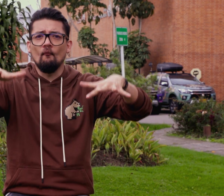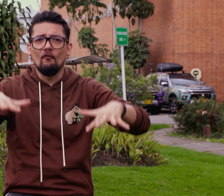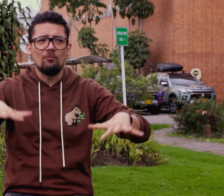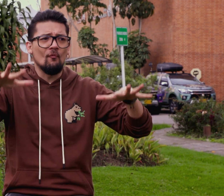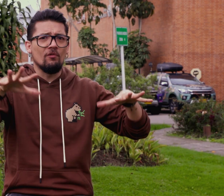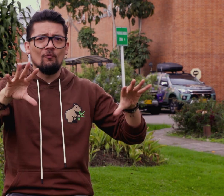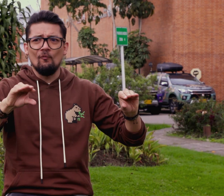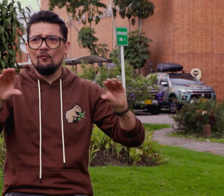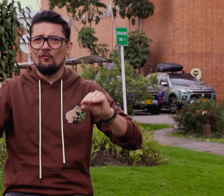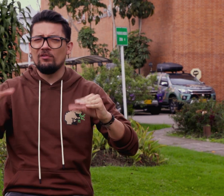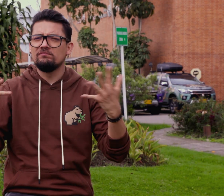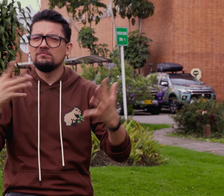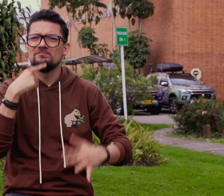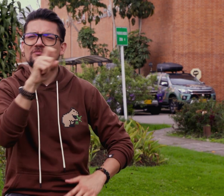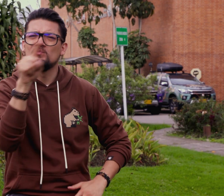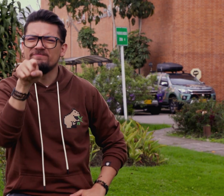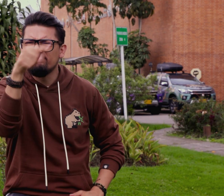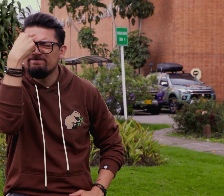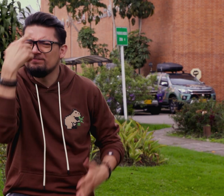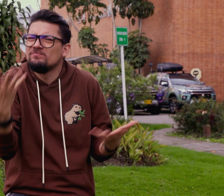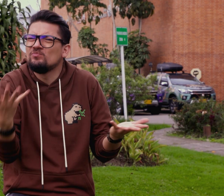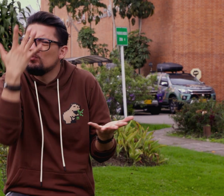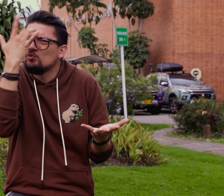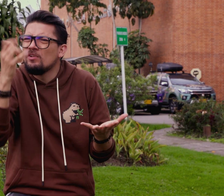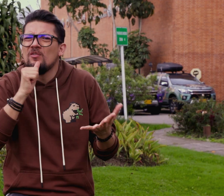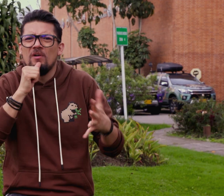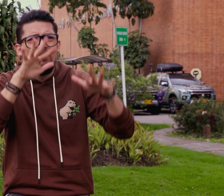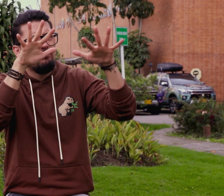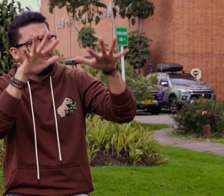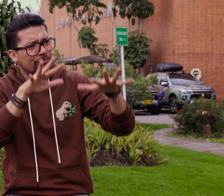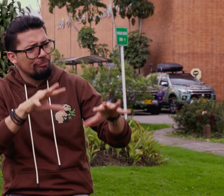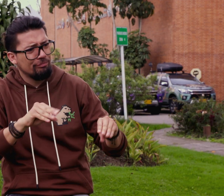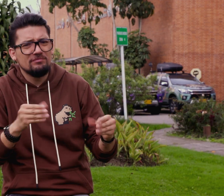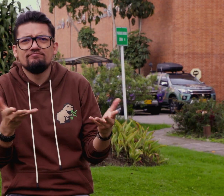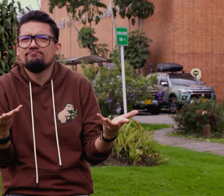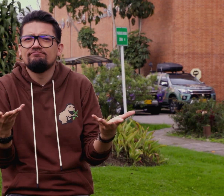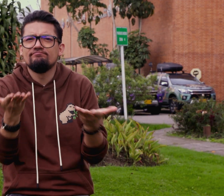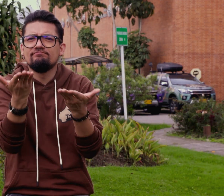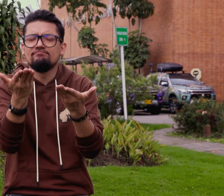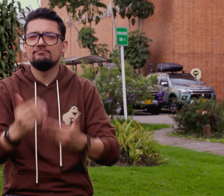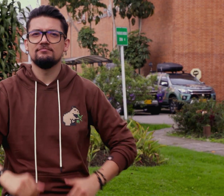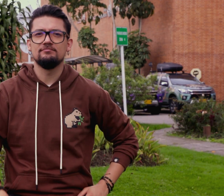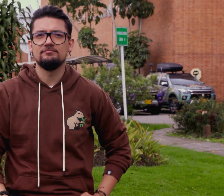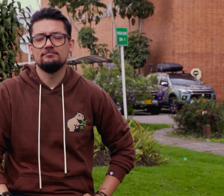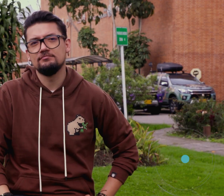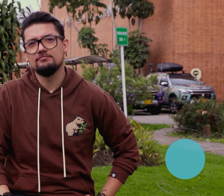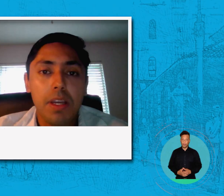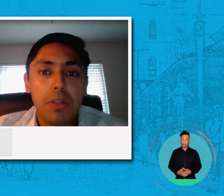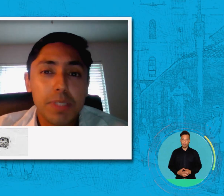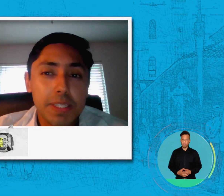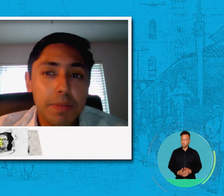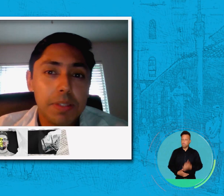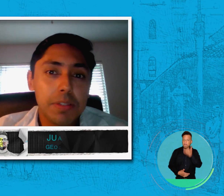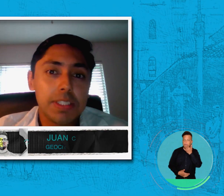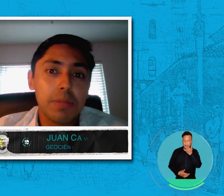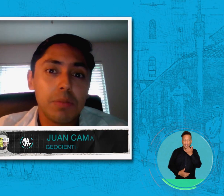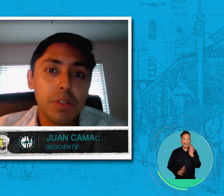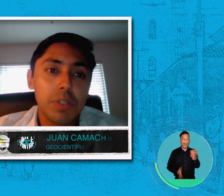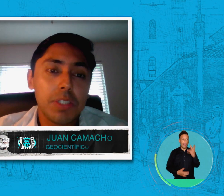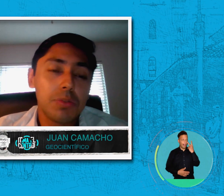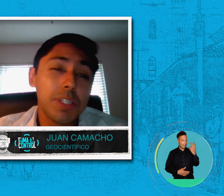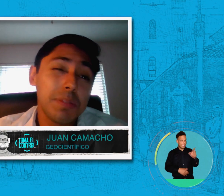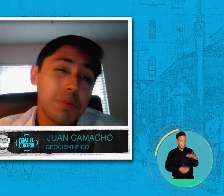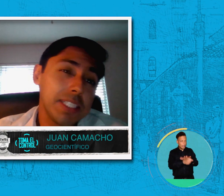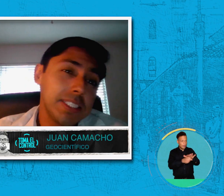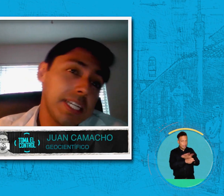en temas de agua. ¿Por qué cree que está sucediendo esta situación de desabastecimiento de agua? Básicamente lo que estamos